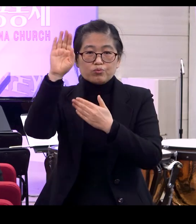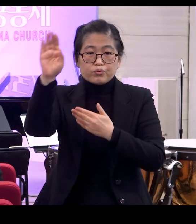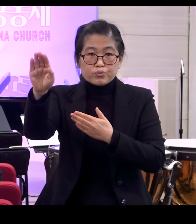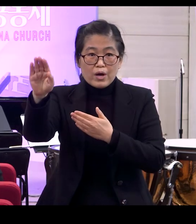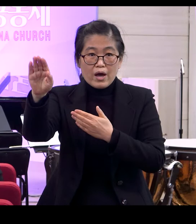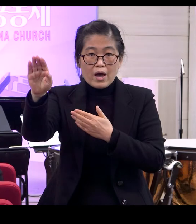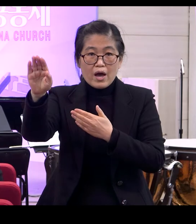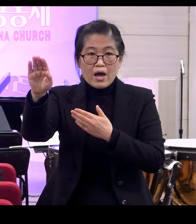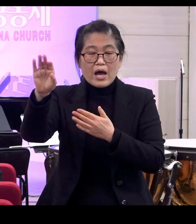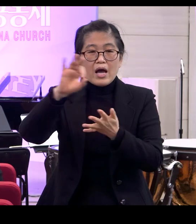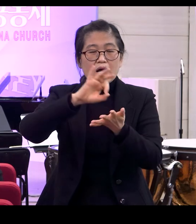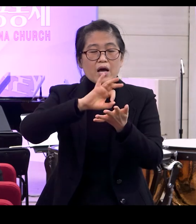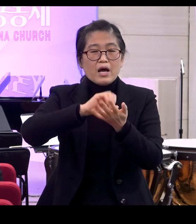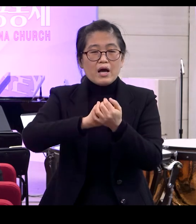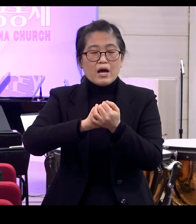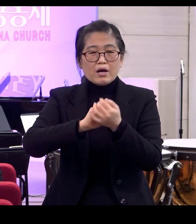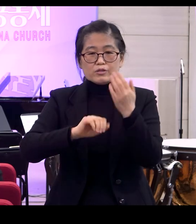일종의 사용지침서예요